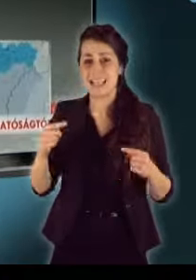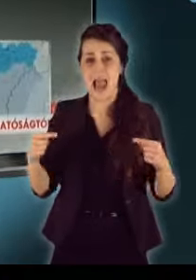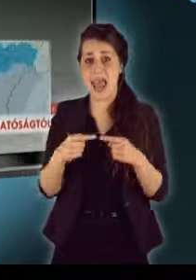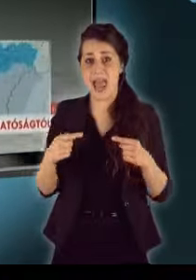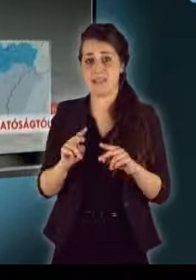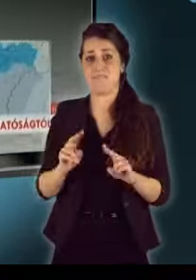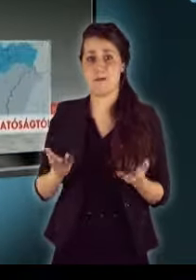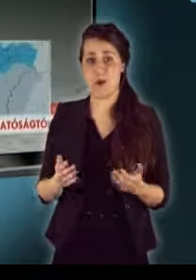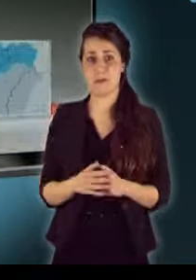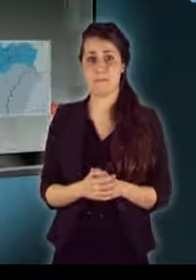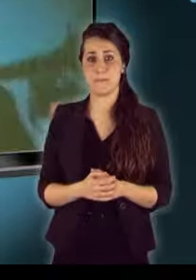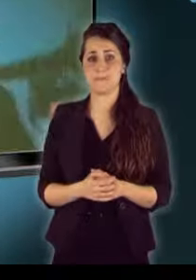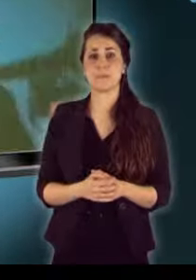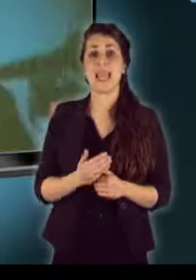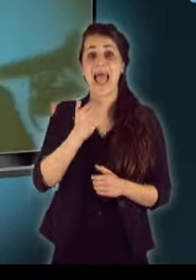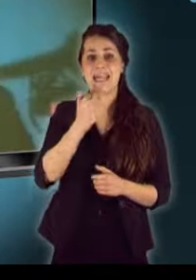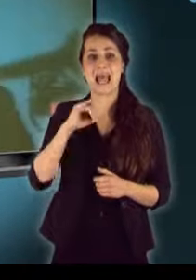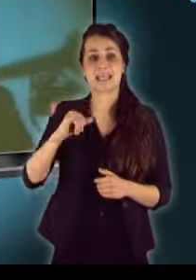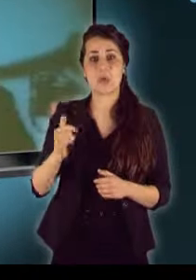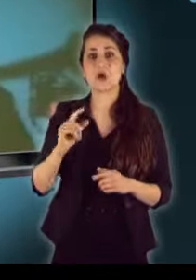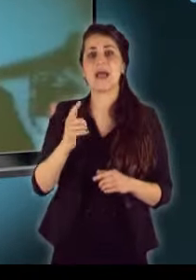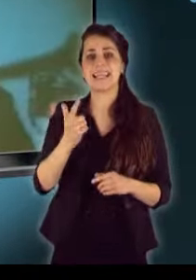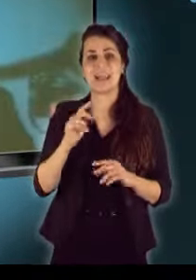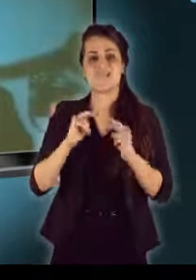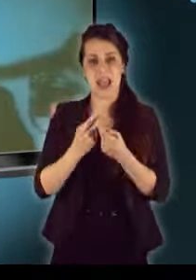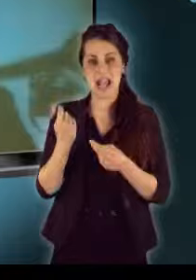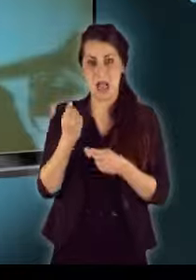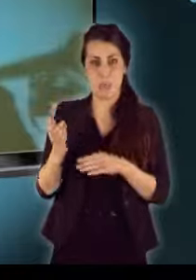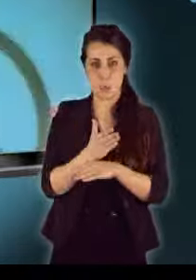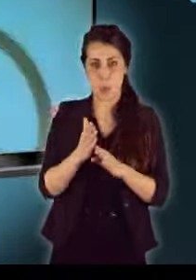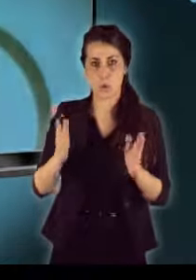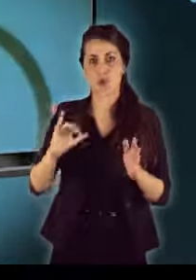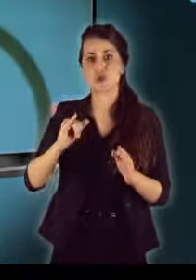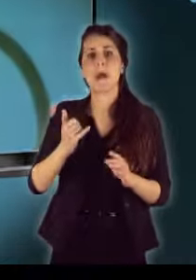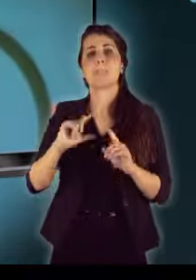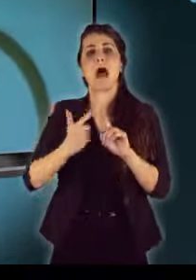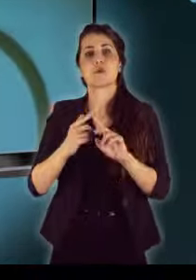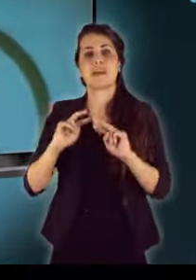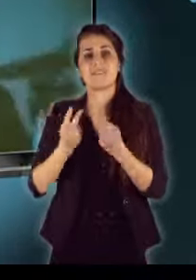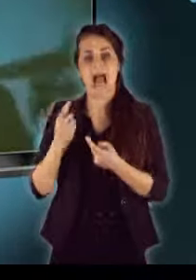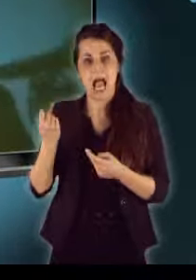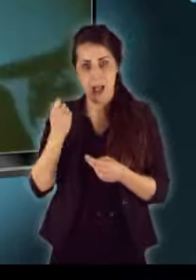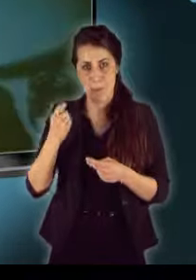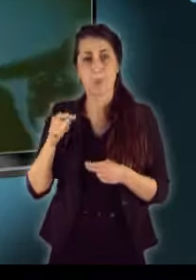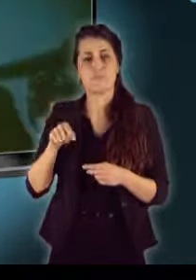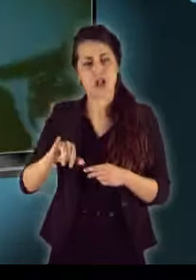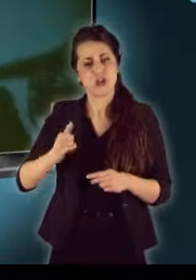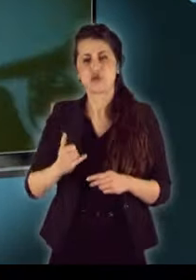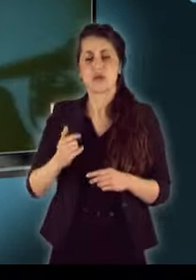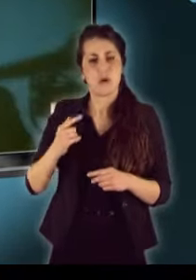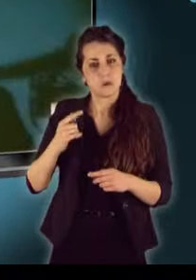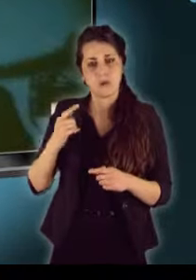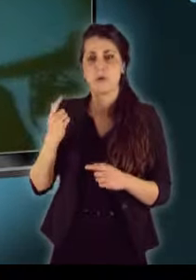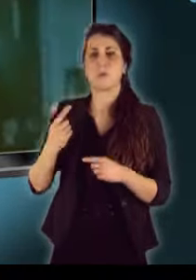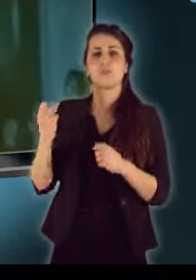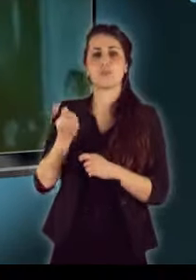ellentétes. Eszterházi János a két világháború között és a második világháború idején is következetesen küzdött